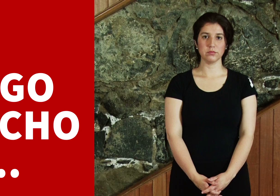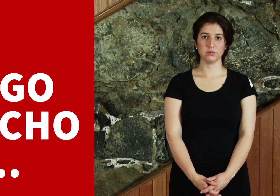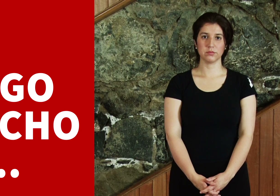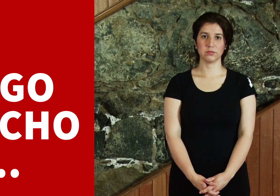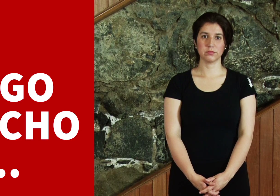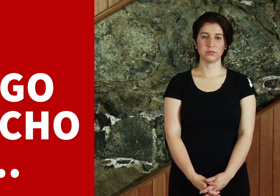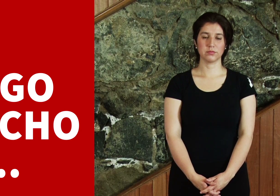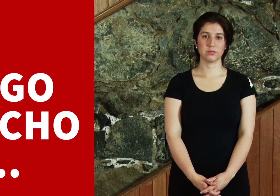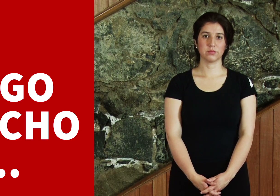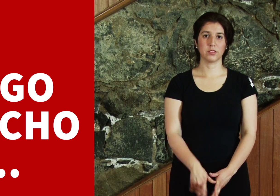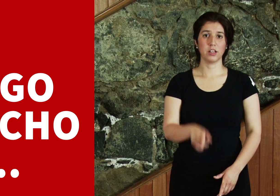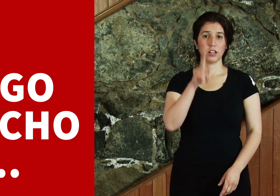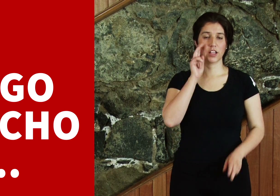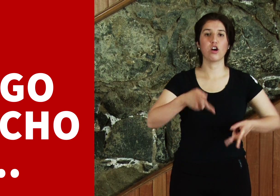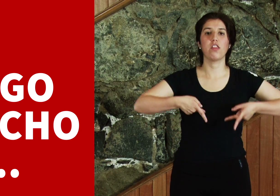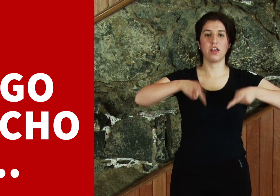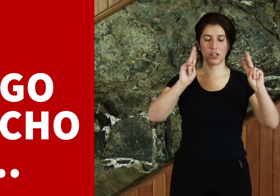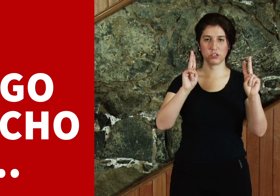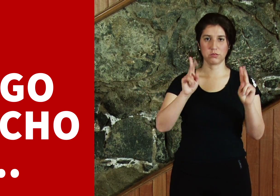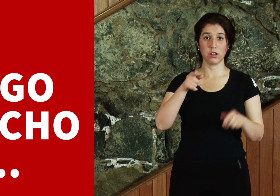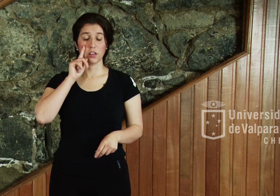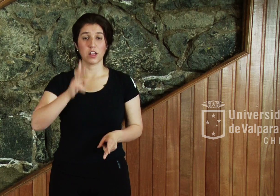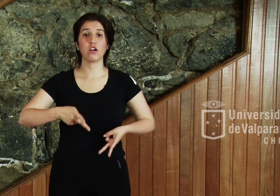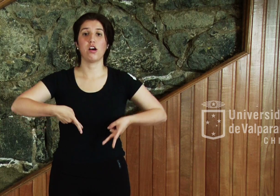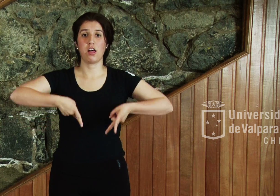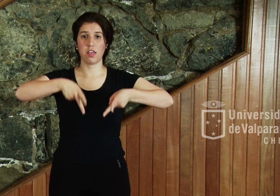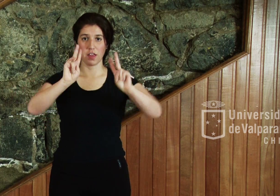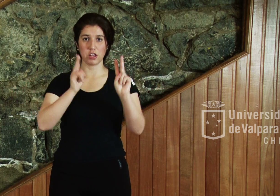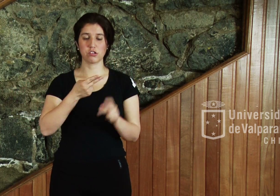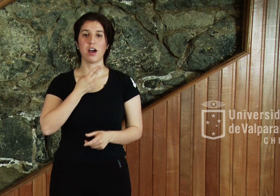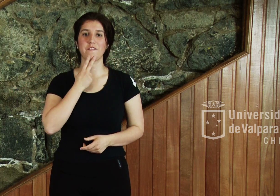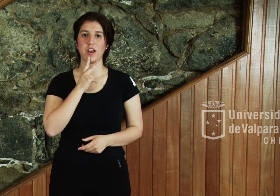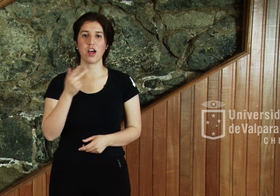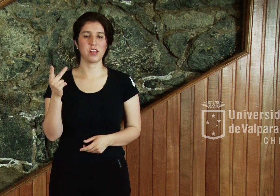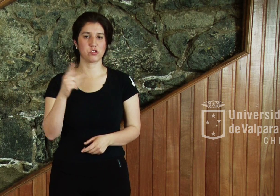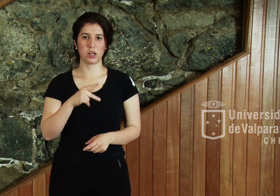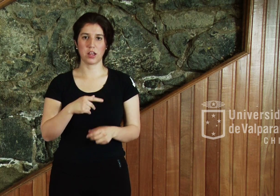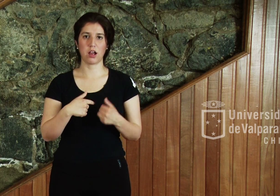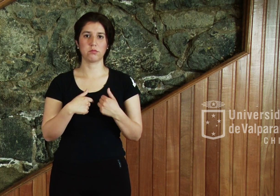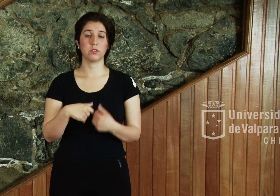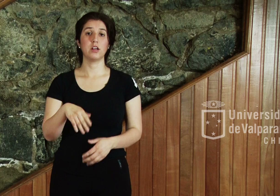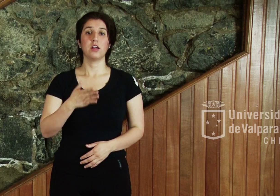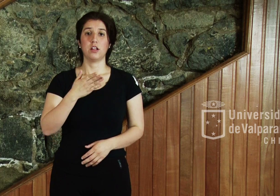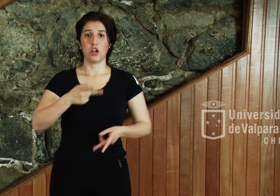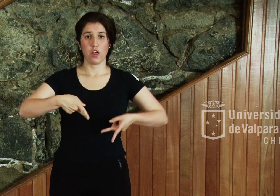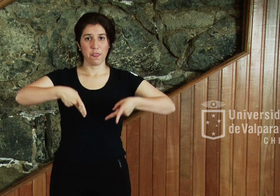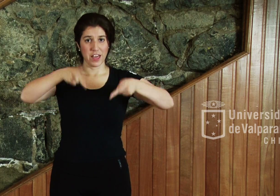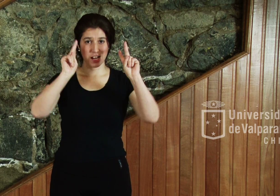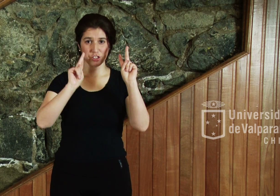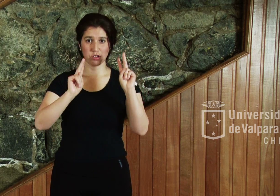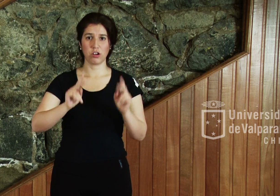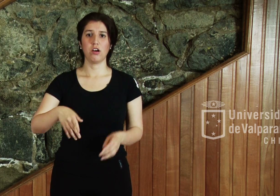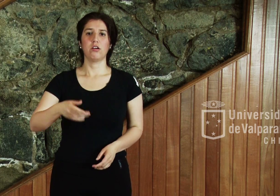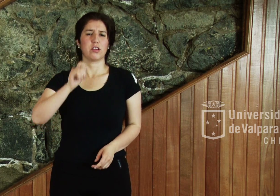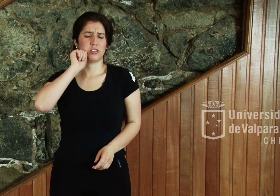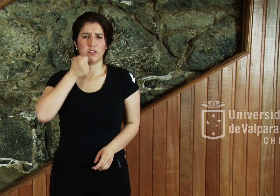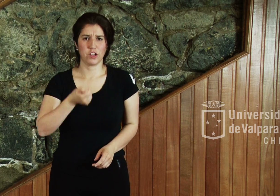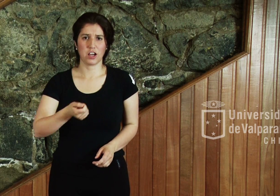Tengo derecho a. Tengo derecho a vivir mi sexualidad. Los derechos sexuales son considerados como derechos humanos